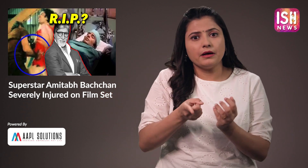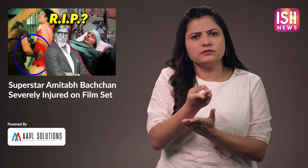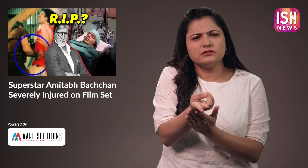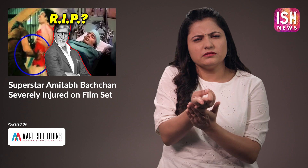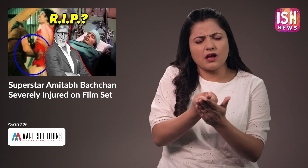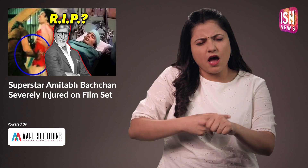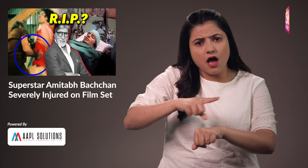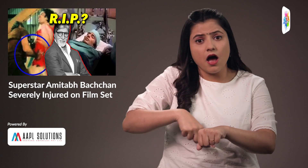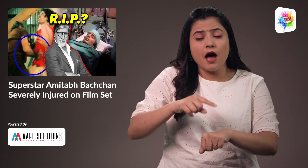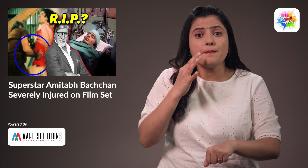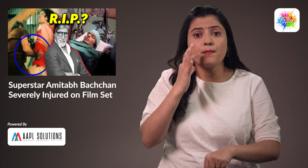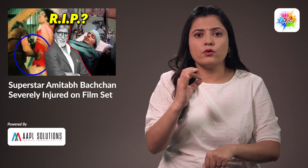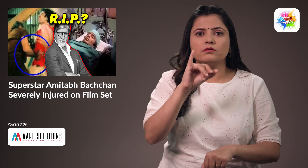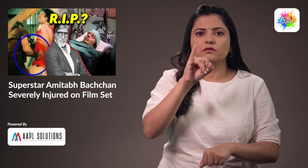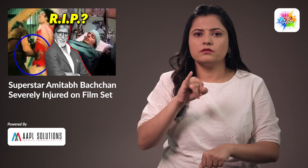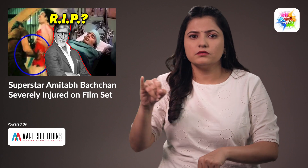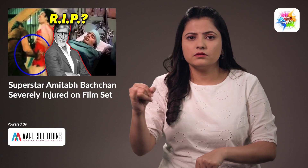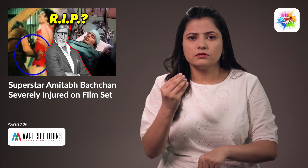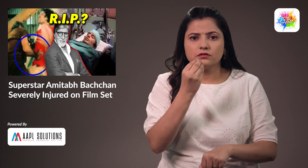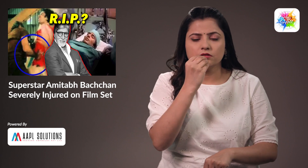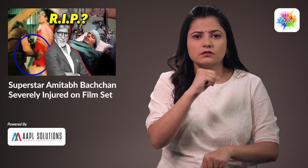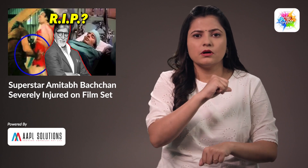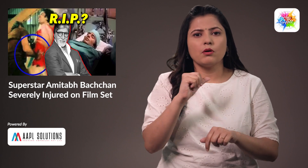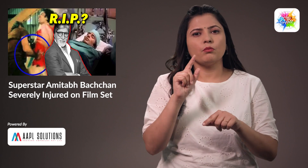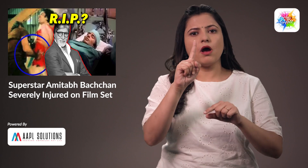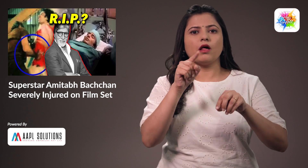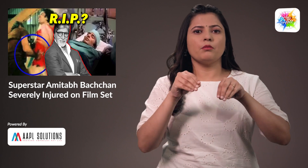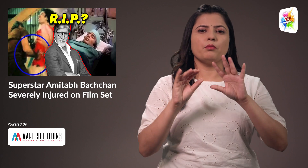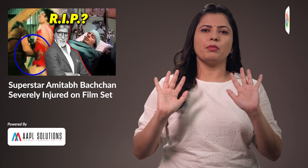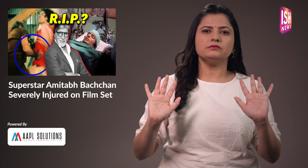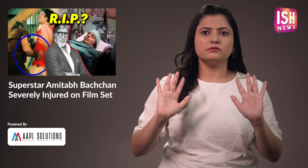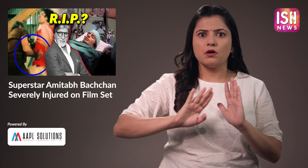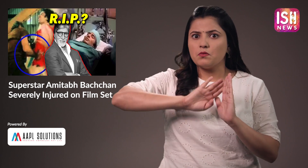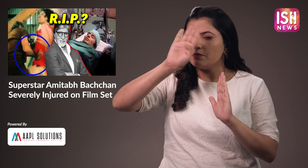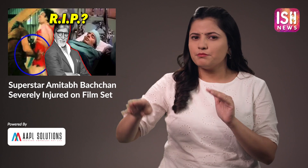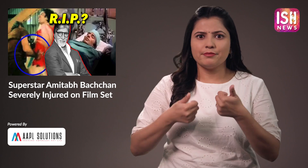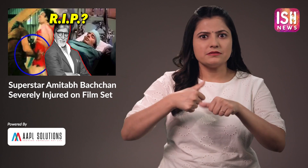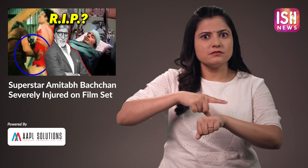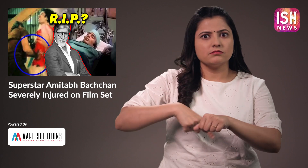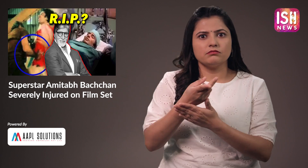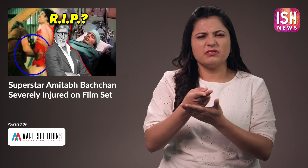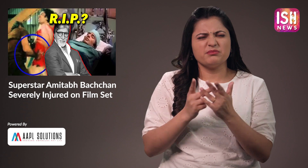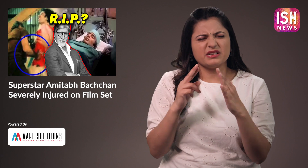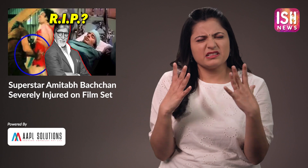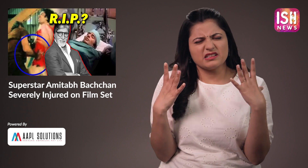मुझे पूरे दिन लेटे रहना पड़ता है सिभाई वास्ट्रूम वगएर जाने के लिए बहुत जादा आराम करने की जरूरत है